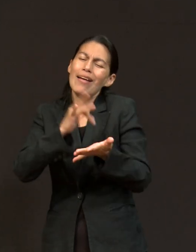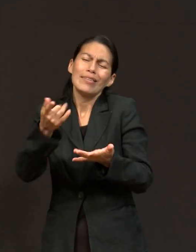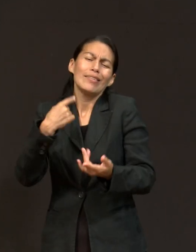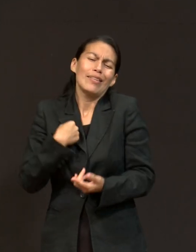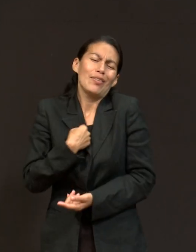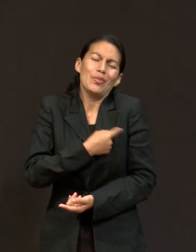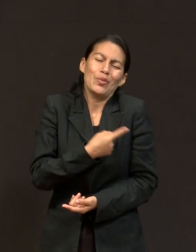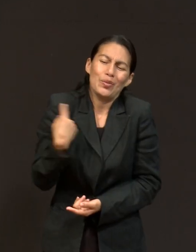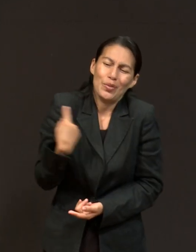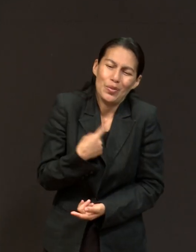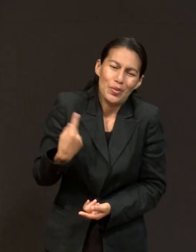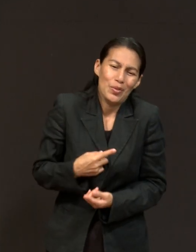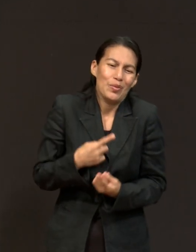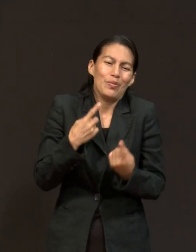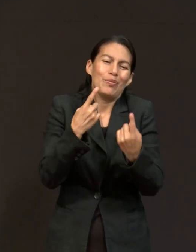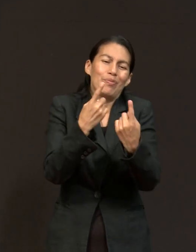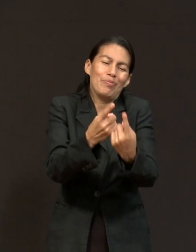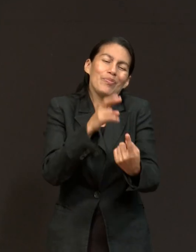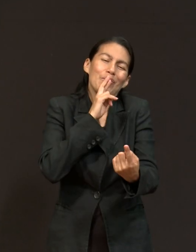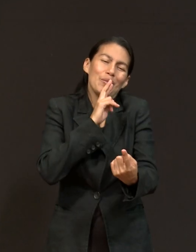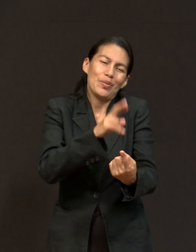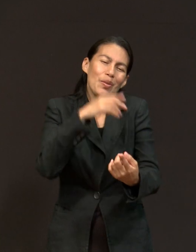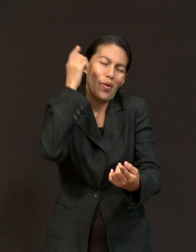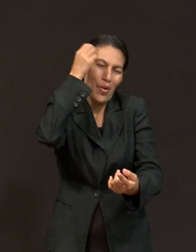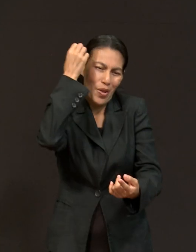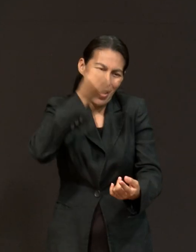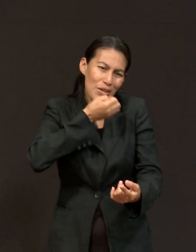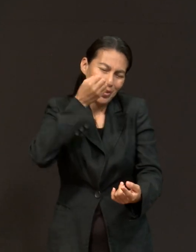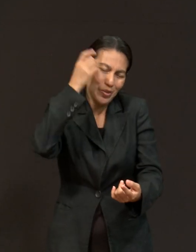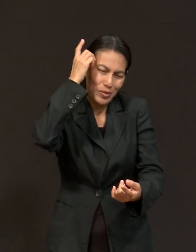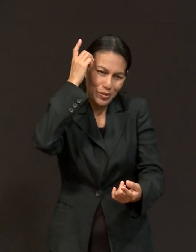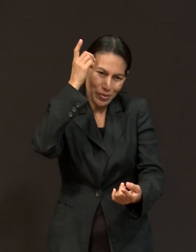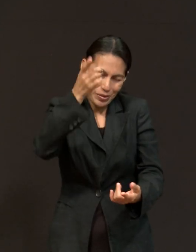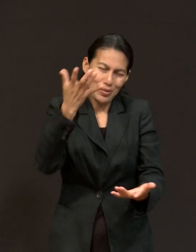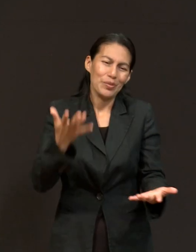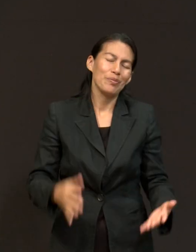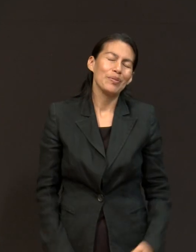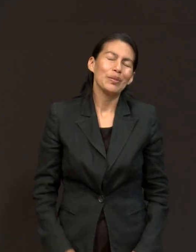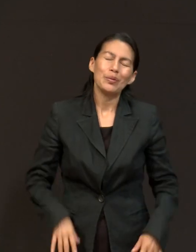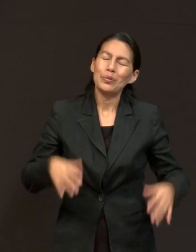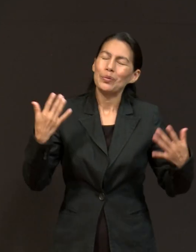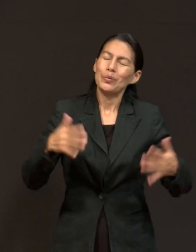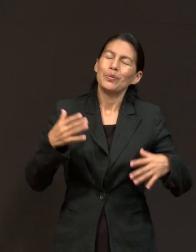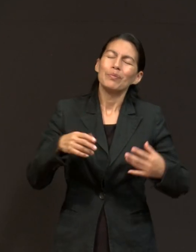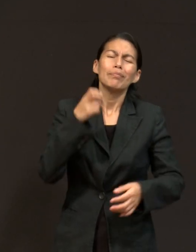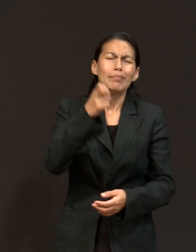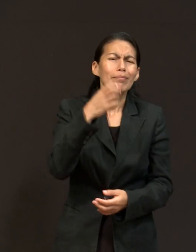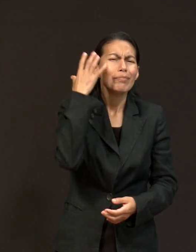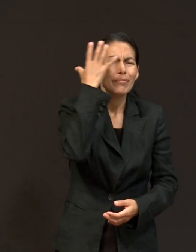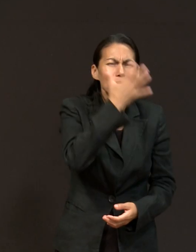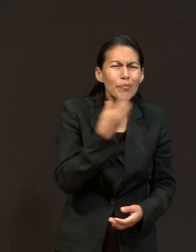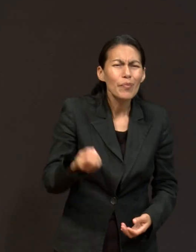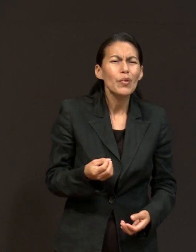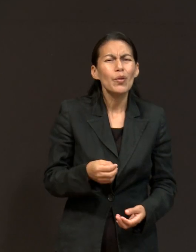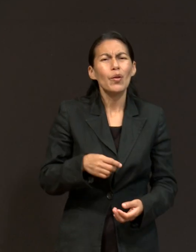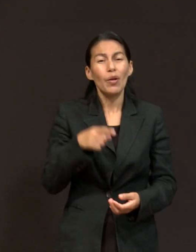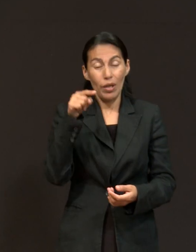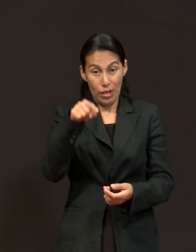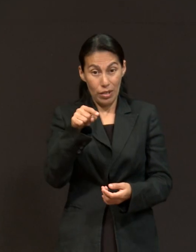es maravilloso, Débora, exactamente eso es la idea de este programa, que oremos los unos por los